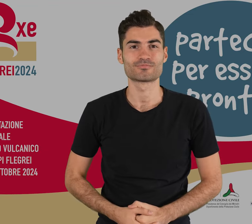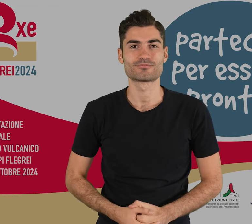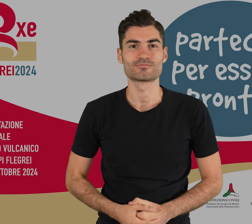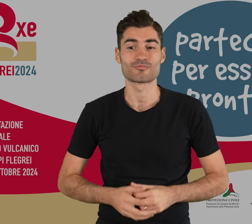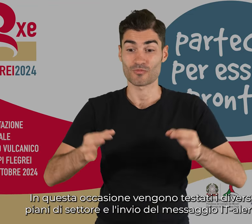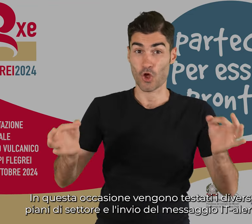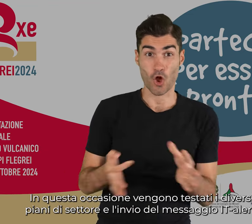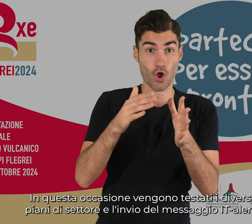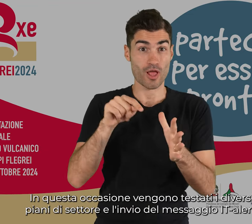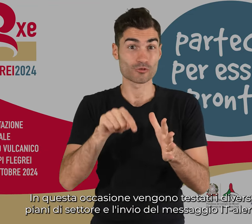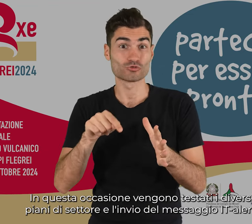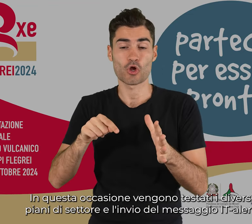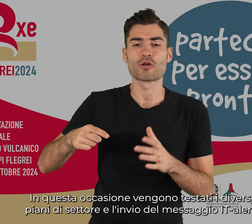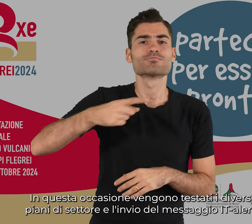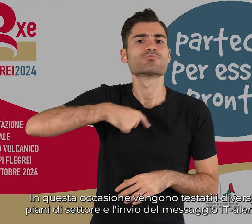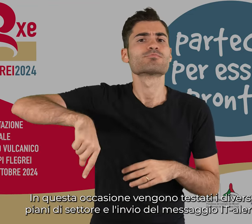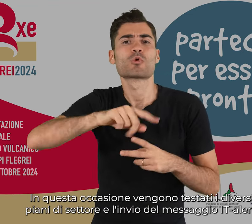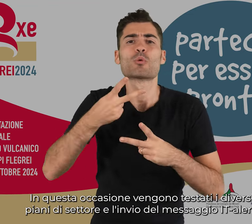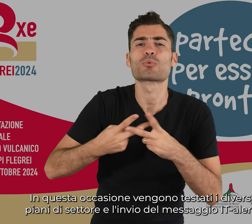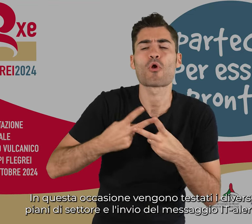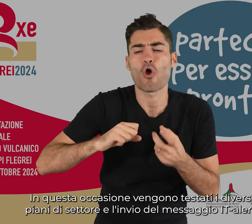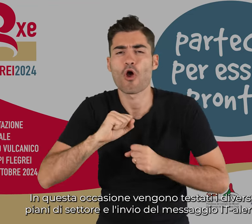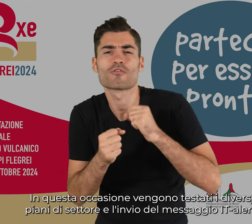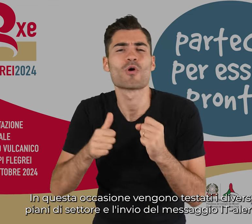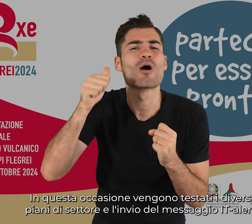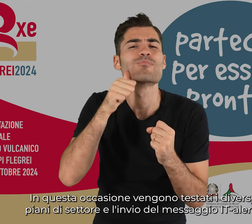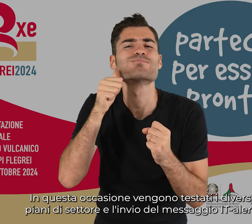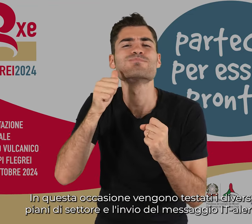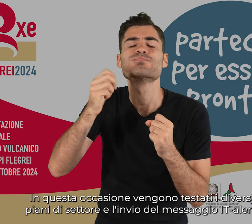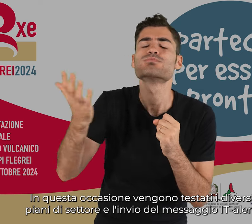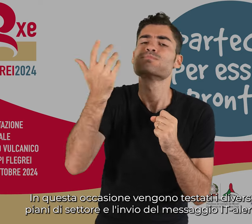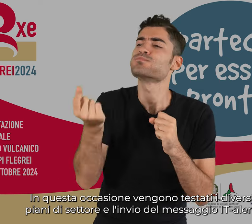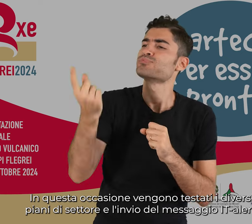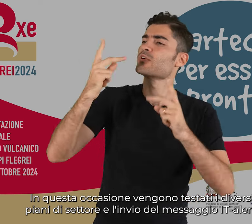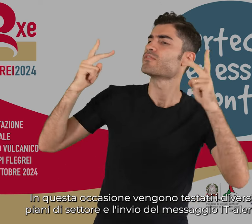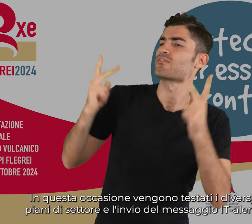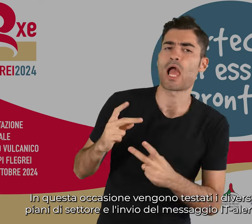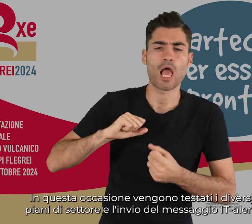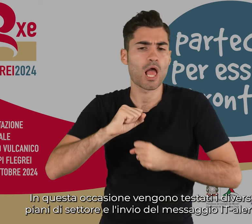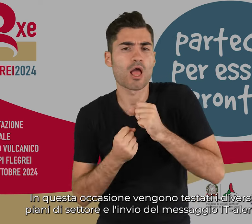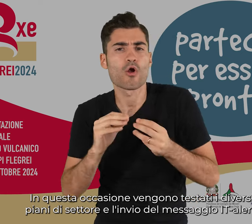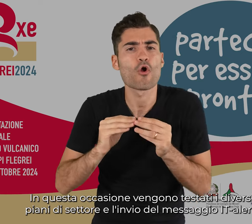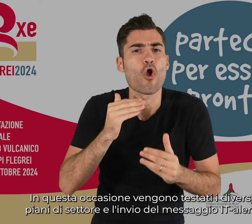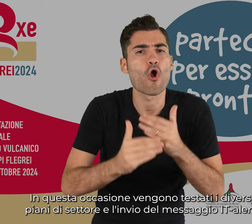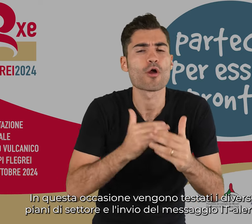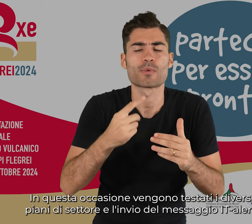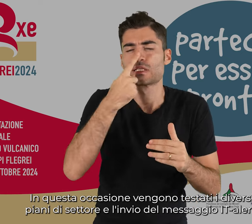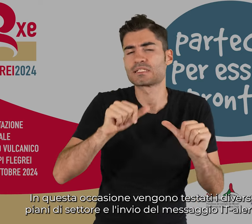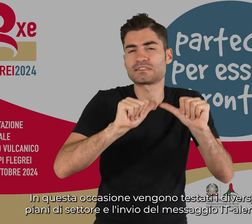In questa occasione vengono testati i diversi piani di settore e l'invio del messaggio IT Alert.